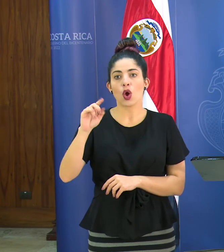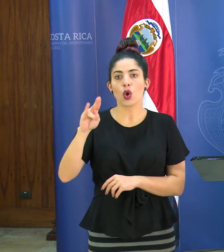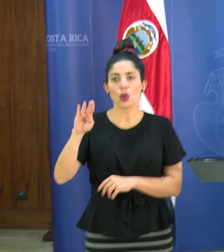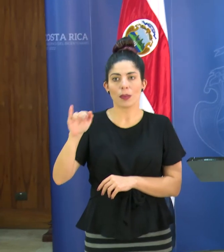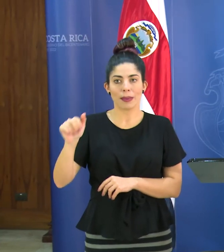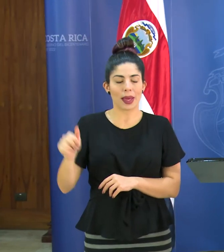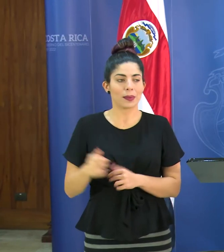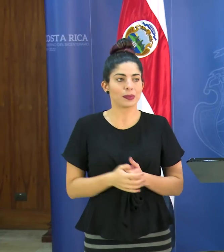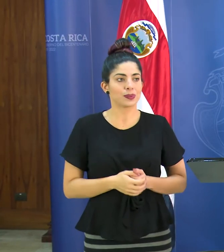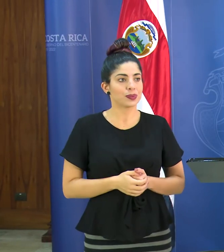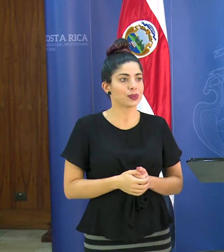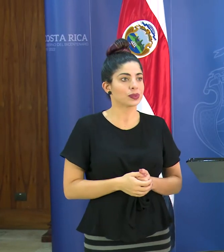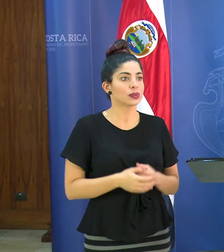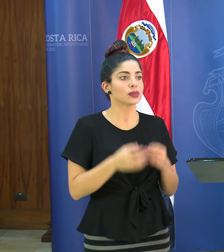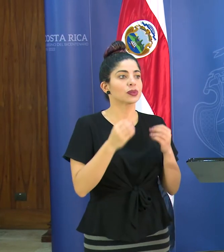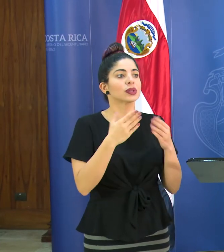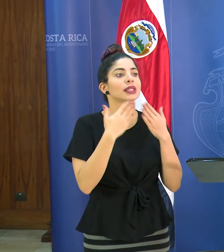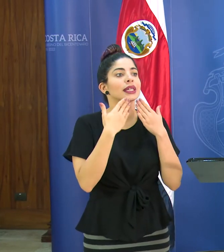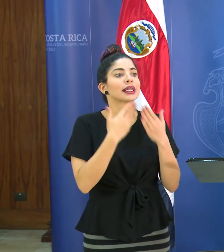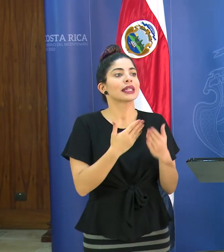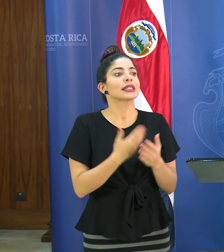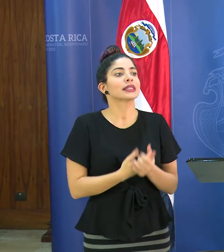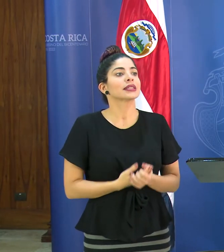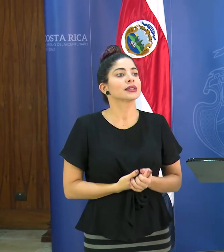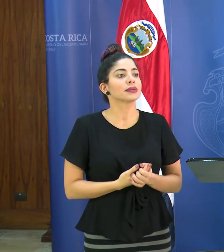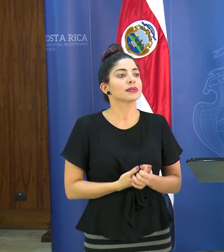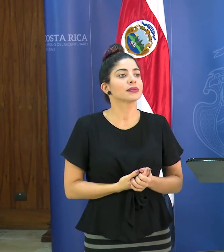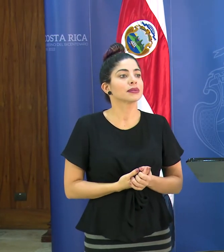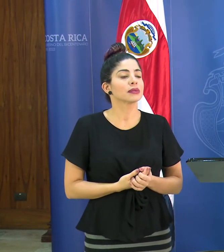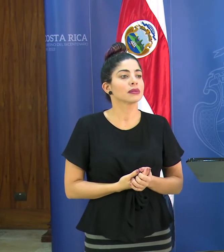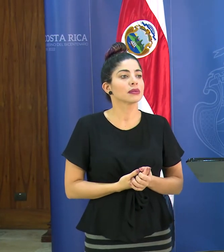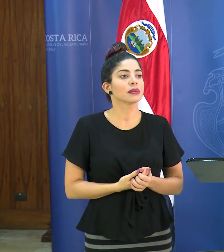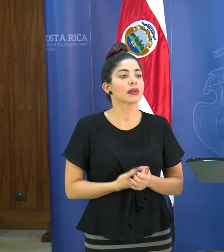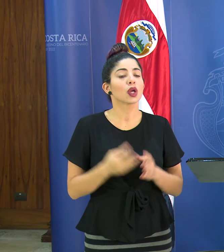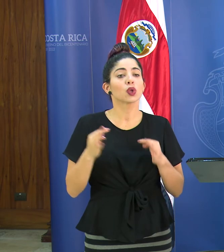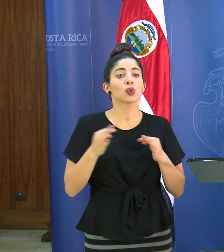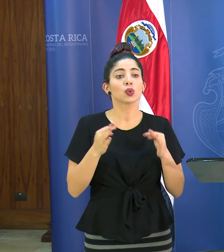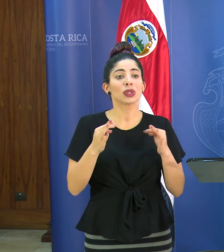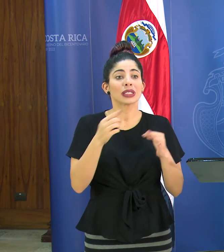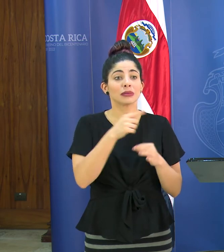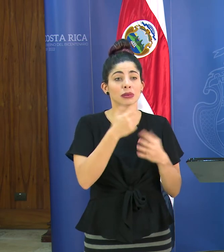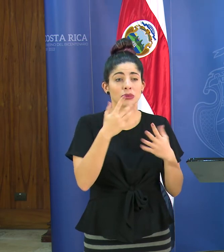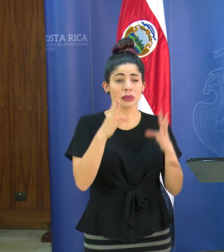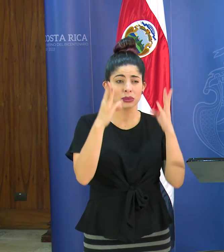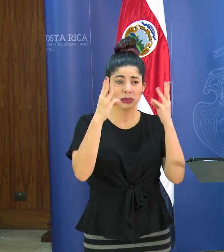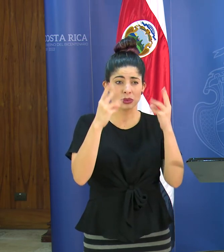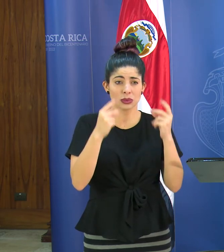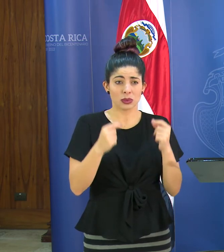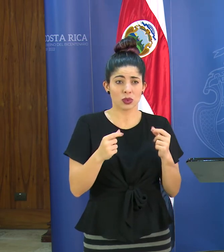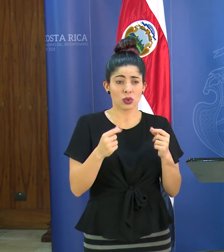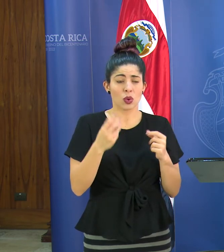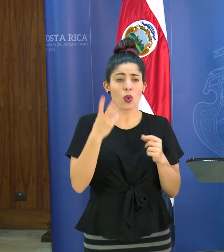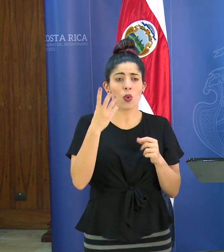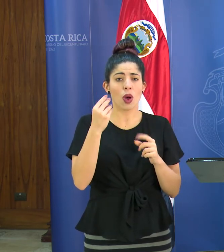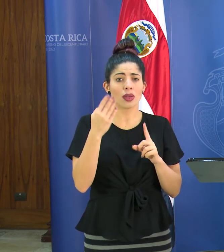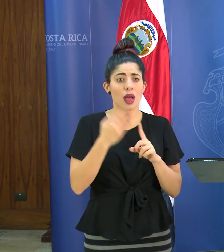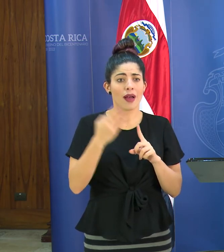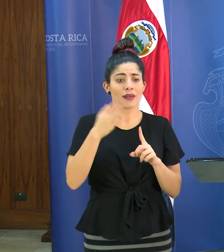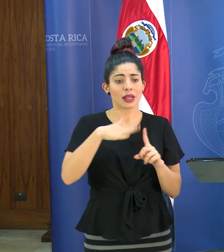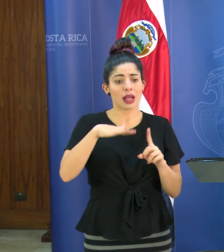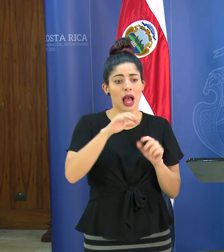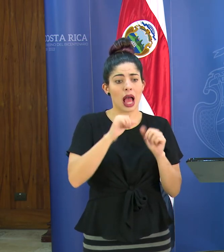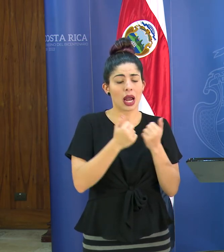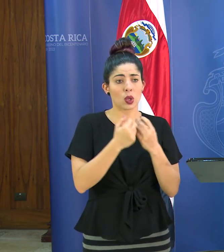consultas sí muchas gracias a la ministra de turismo si se ha contabilizado ya la afectación al sector